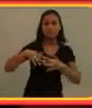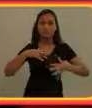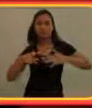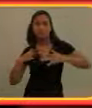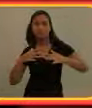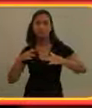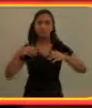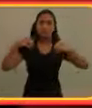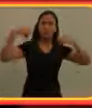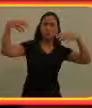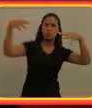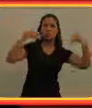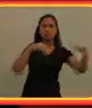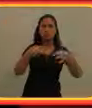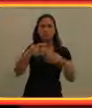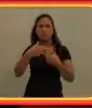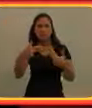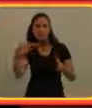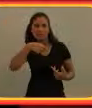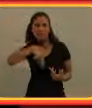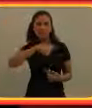projetar coisas para torná-la visual.